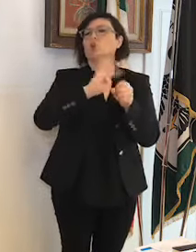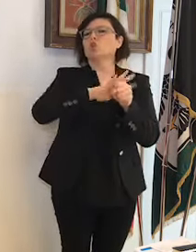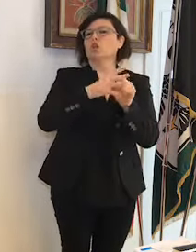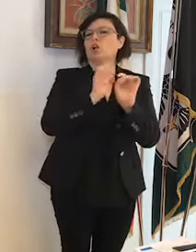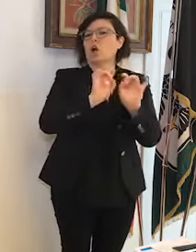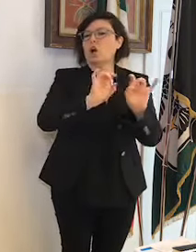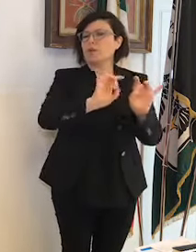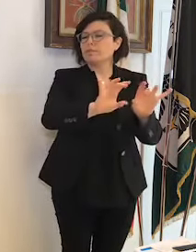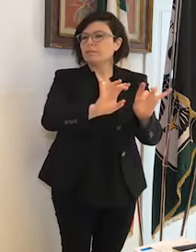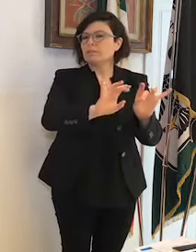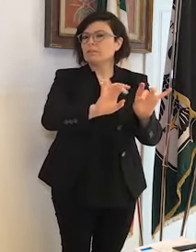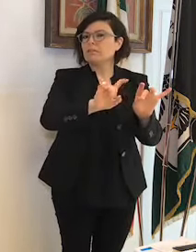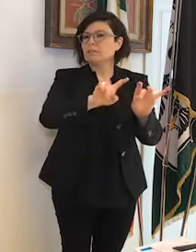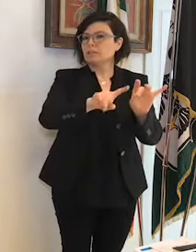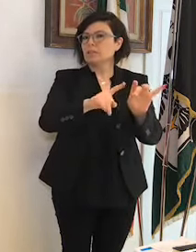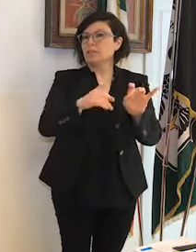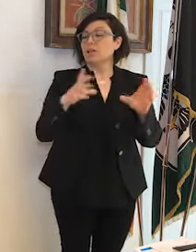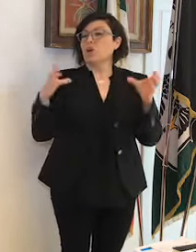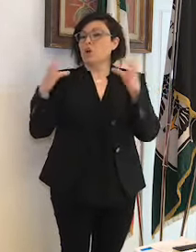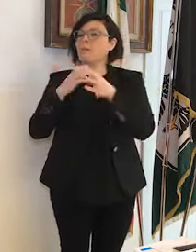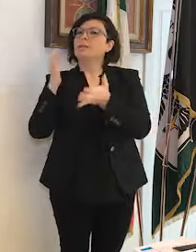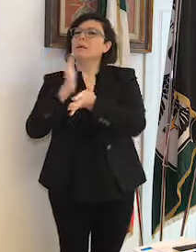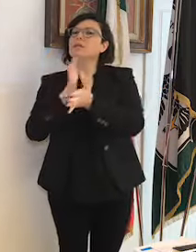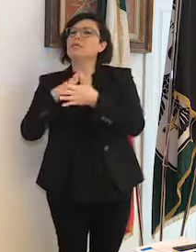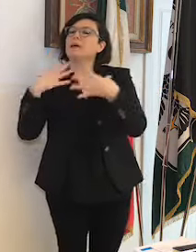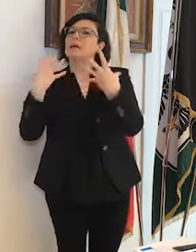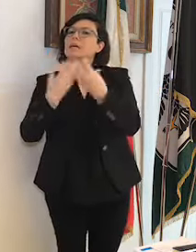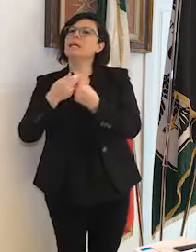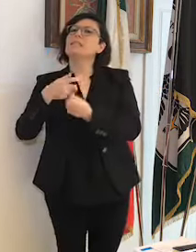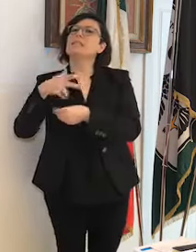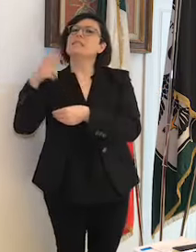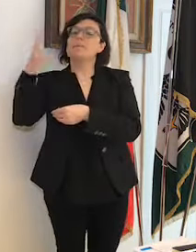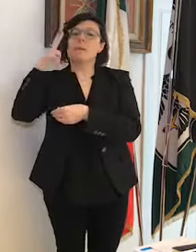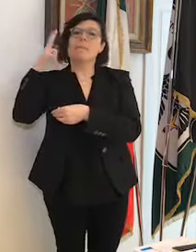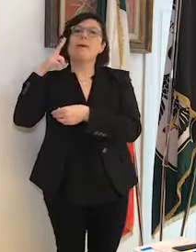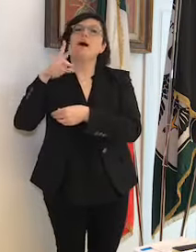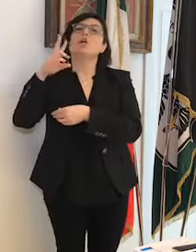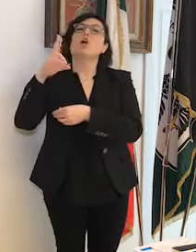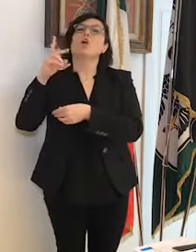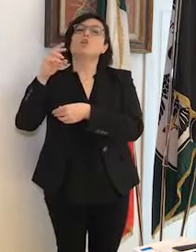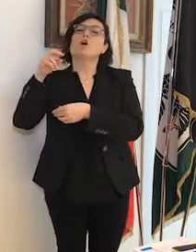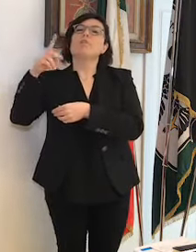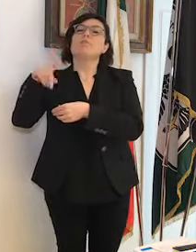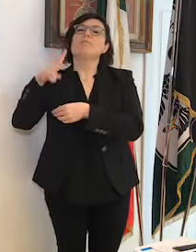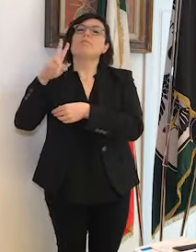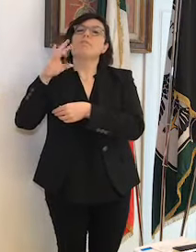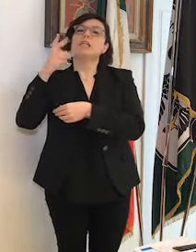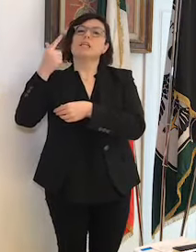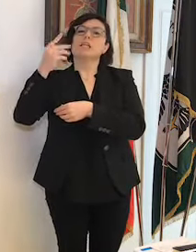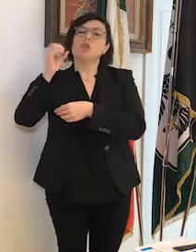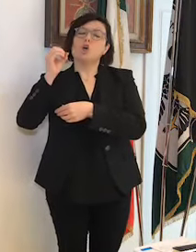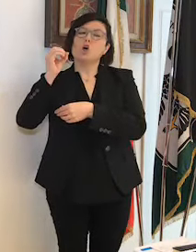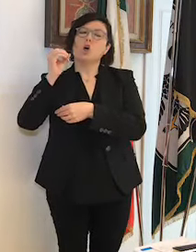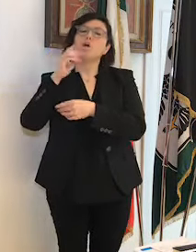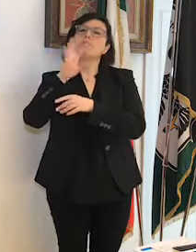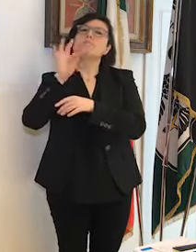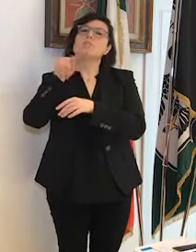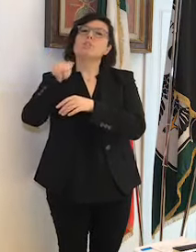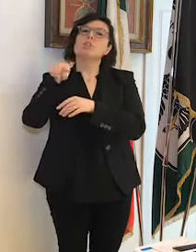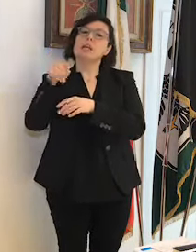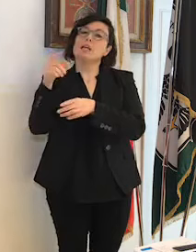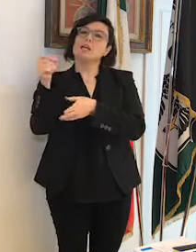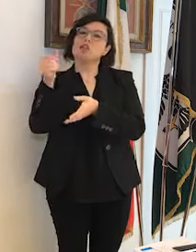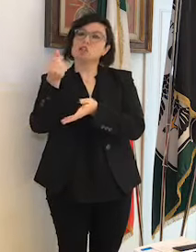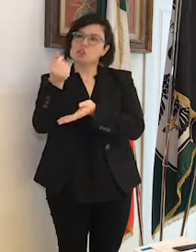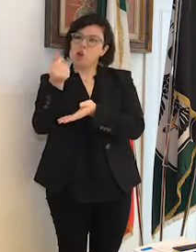Il comitato festa 2020 insieme al parroco Don Tito e all'amministrazione dei beni separati ha scelto di devolvere la